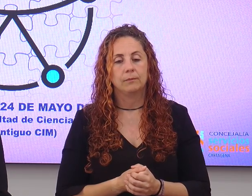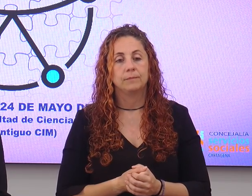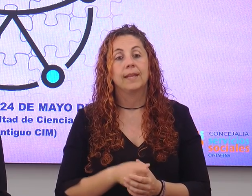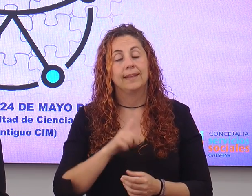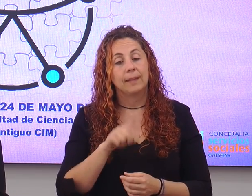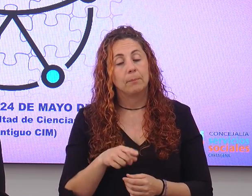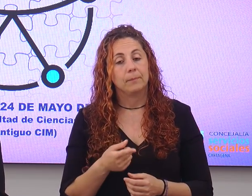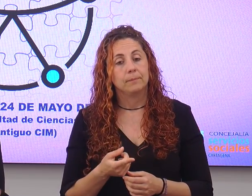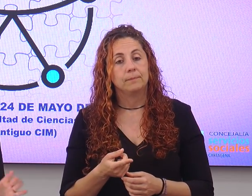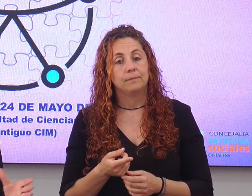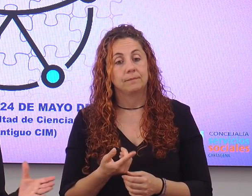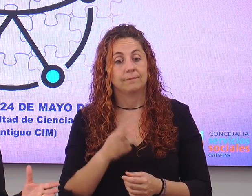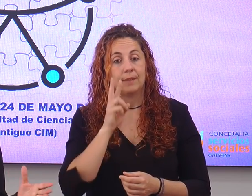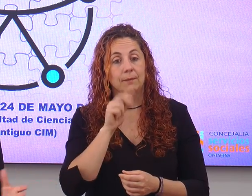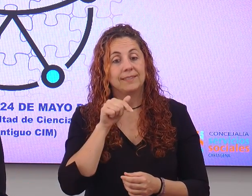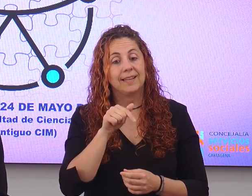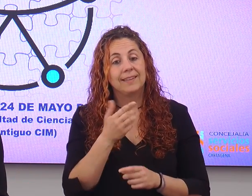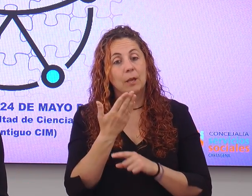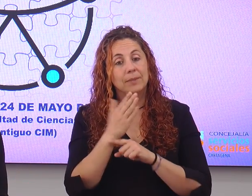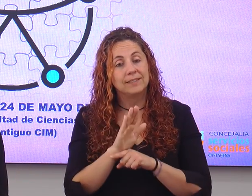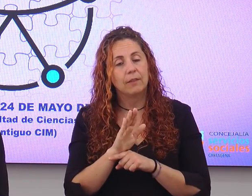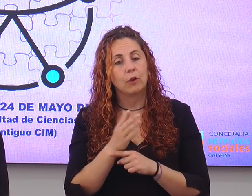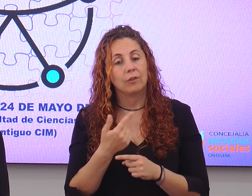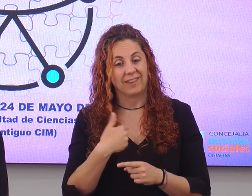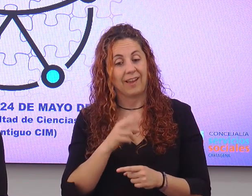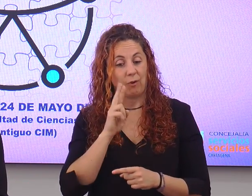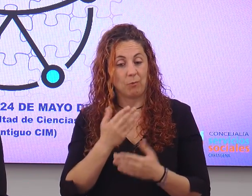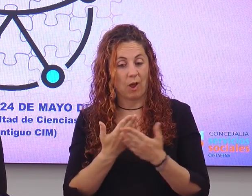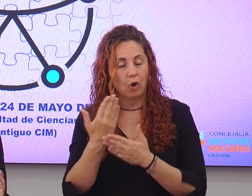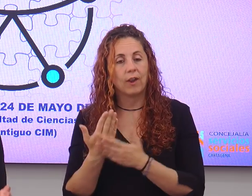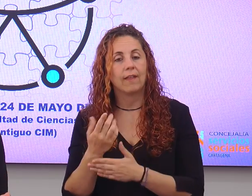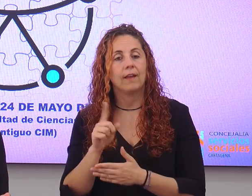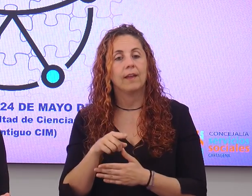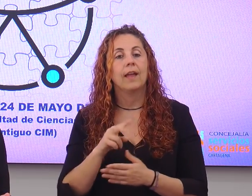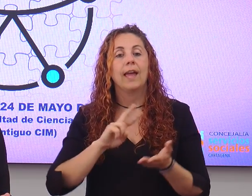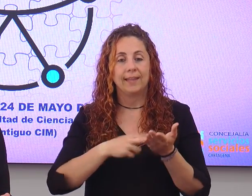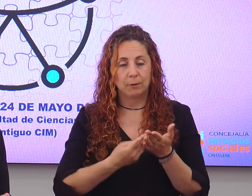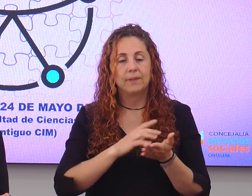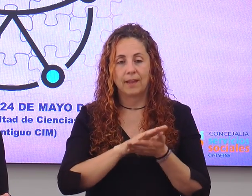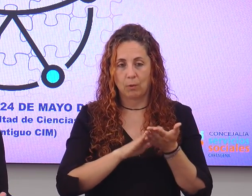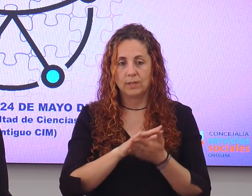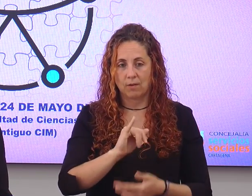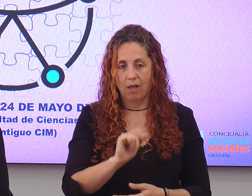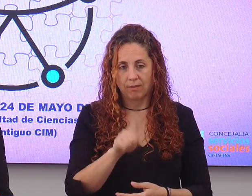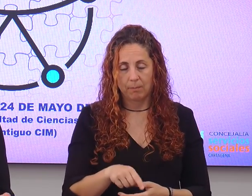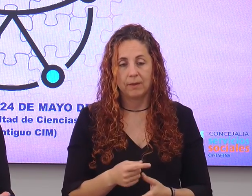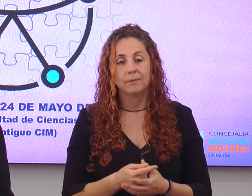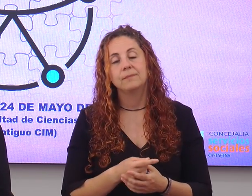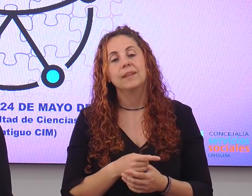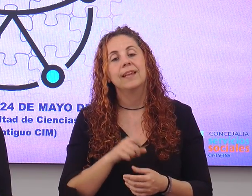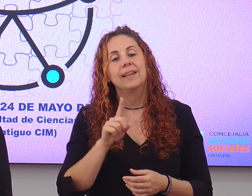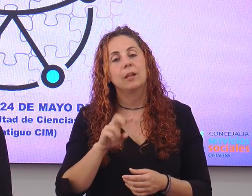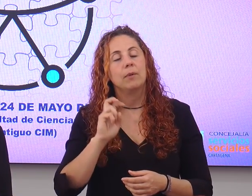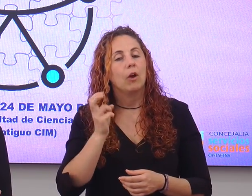También, como ya veis, en esta presentación, lo mismo en las jornadas, habrá intérprete de lengua de signos y también